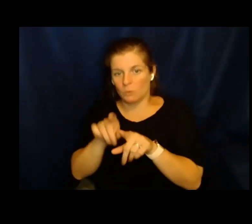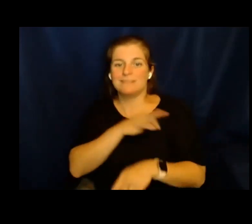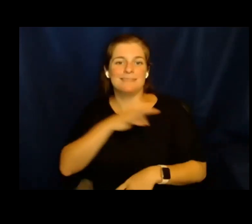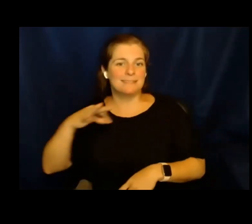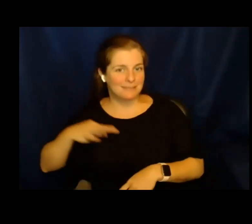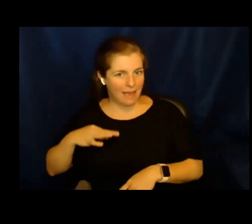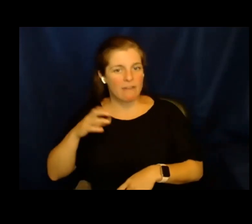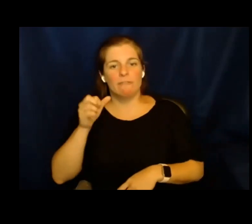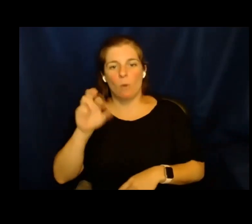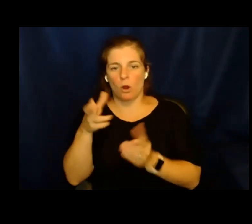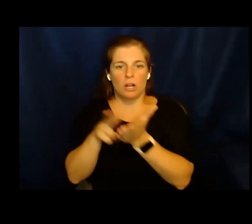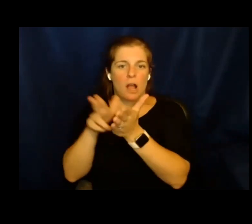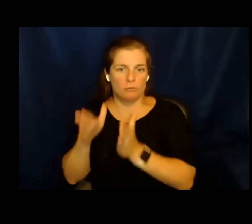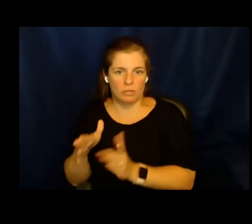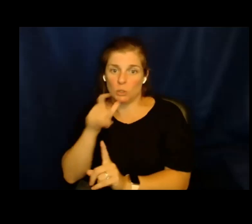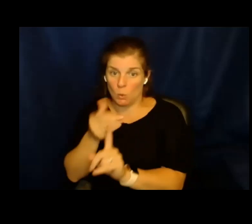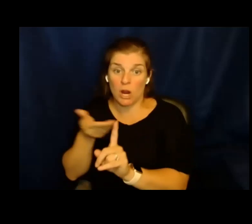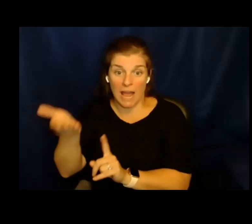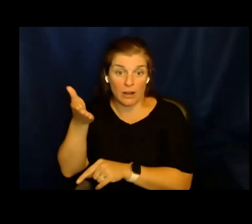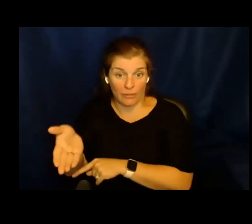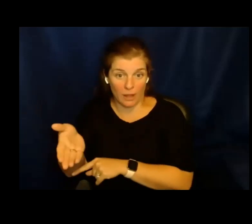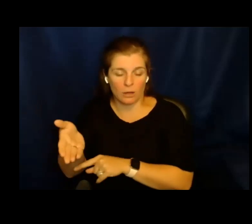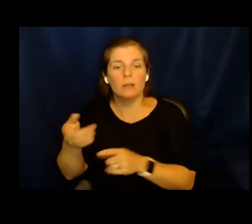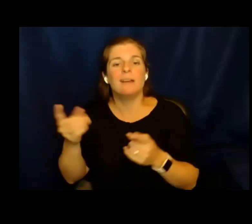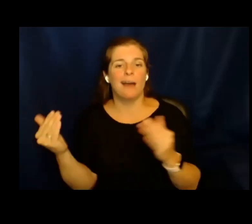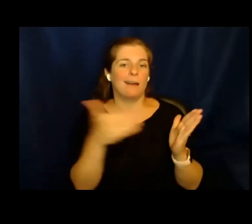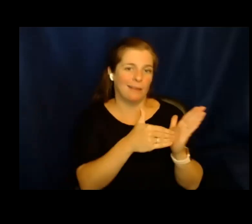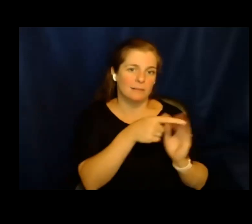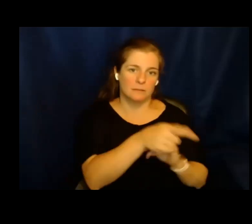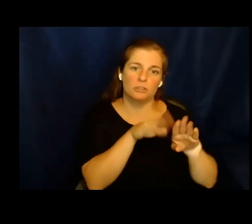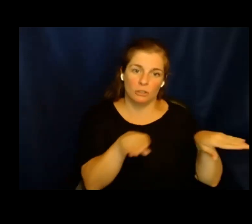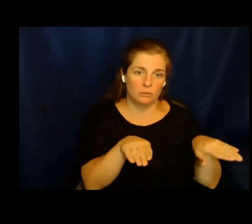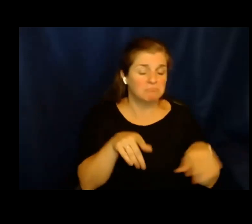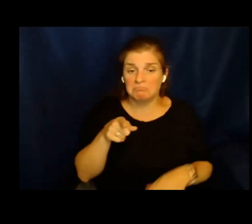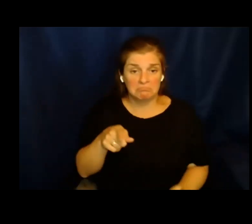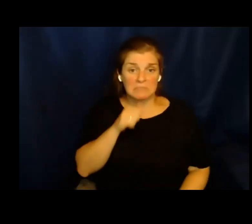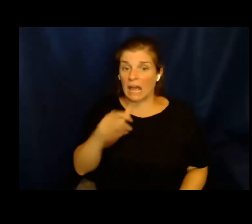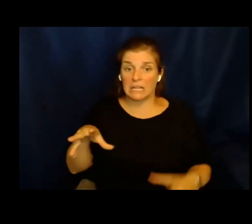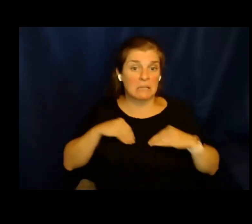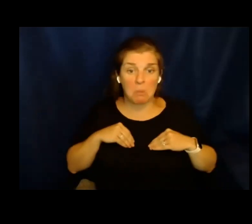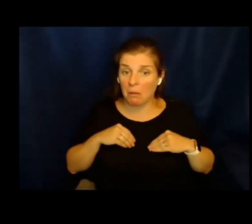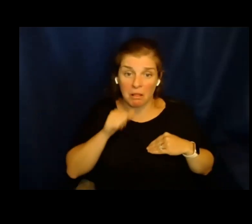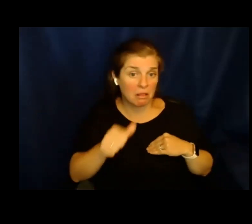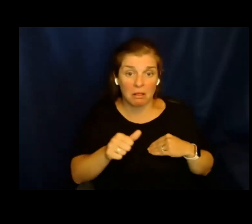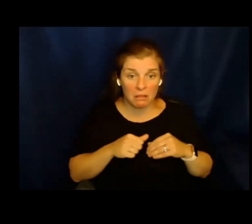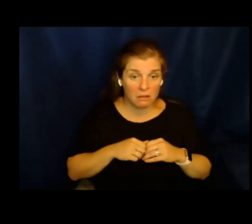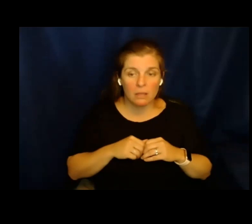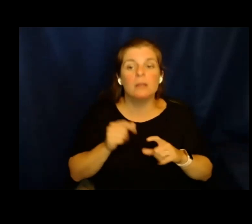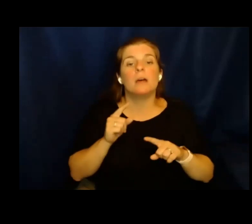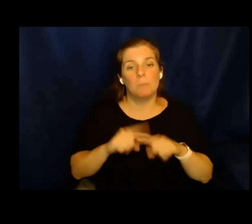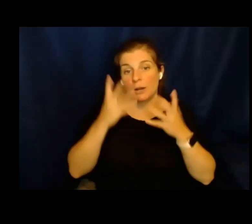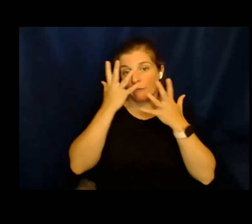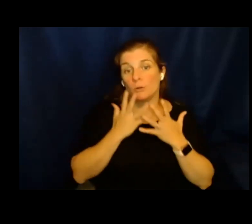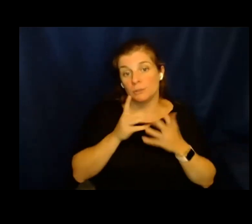pero también entre empleados y contratistas y los niños, lo cual es completamente no